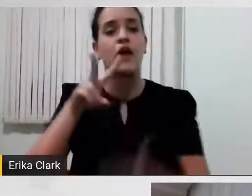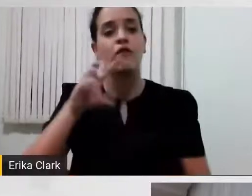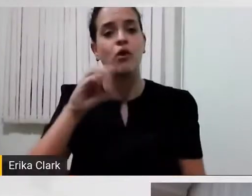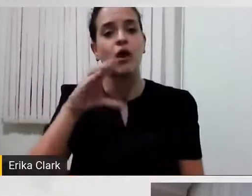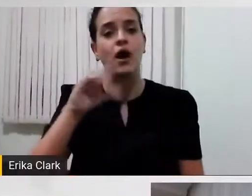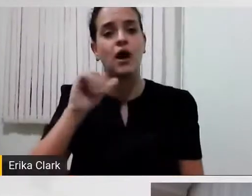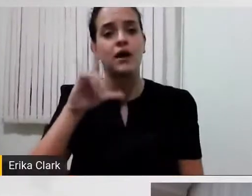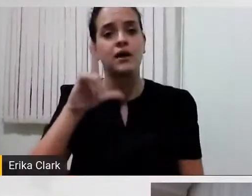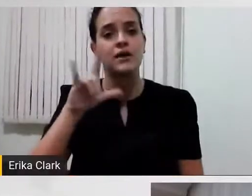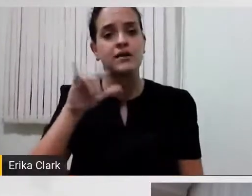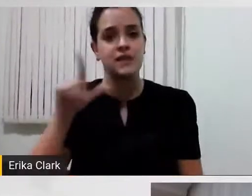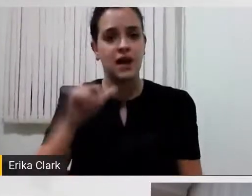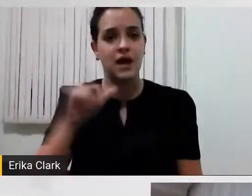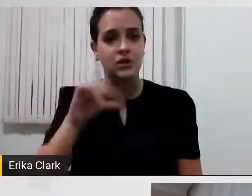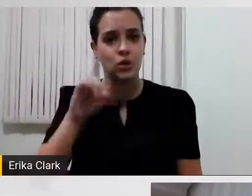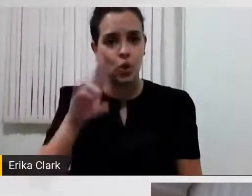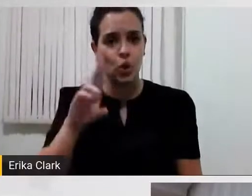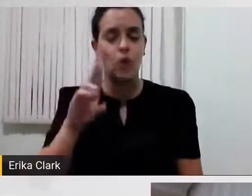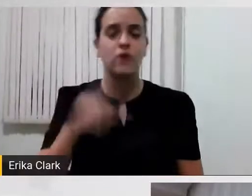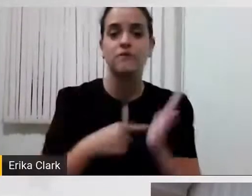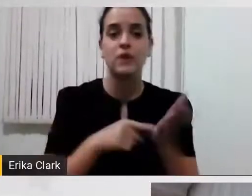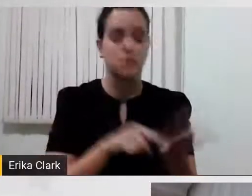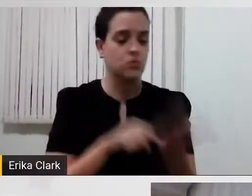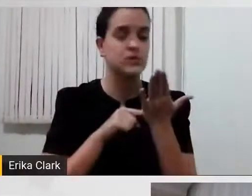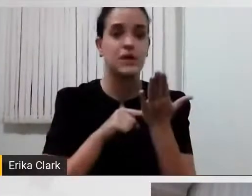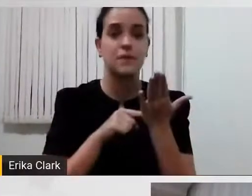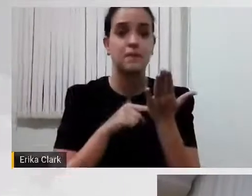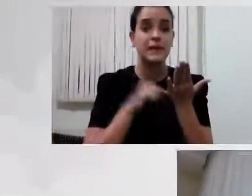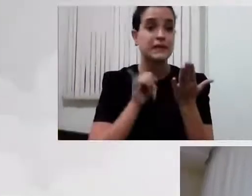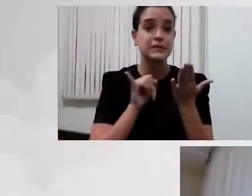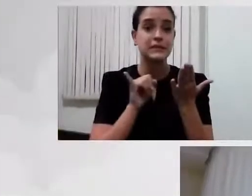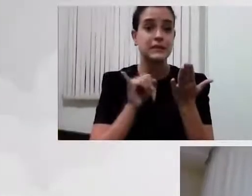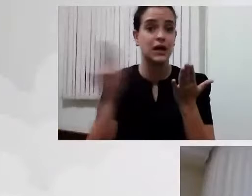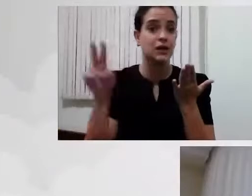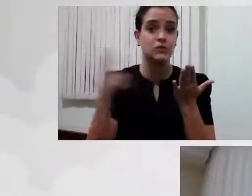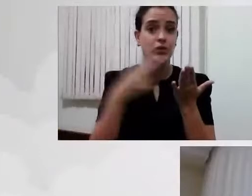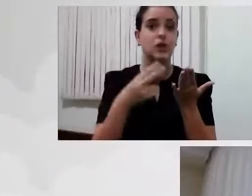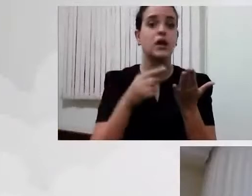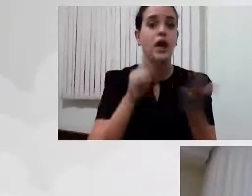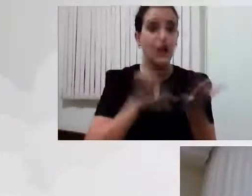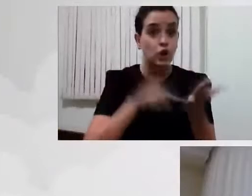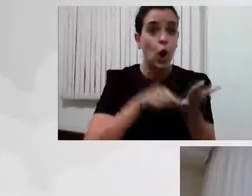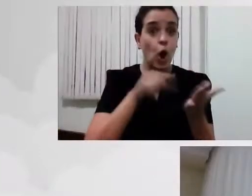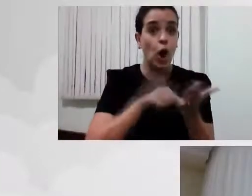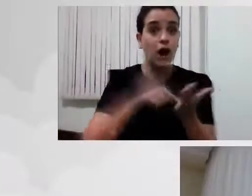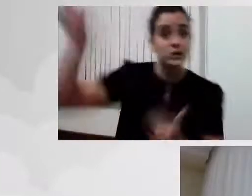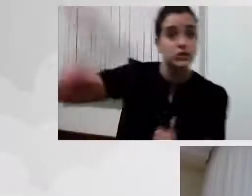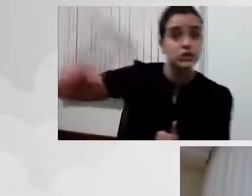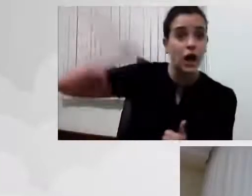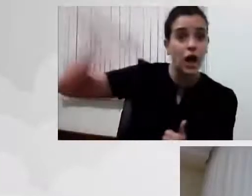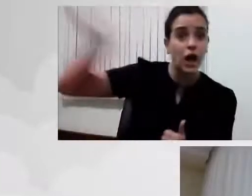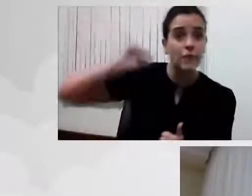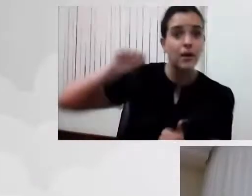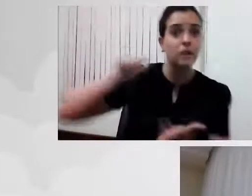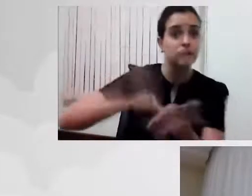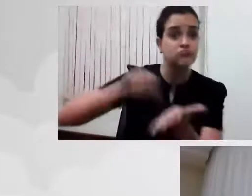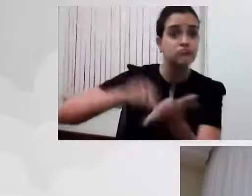informar. então, quando não estiverem olhando para ela, ela toca aqui e o vocalizador, a voz,